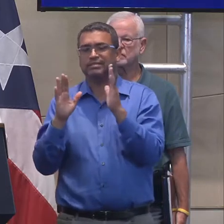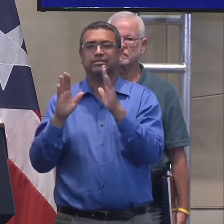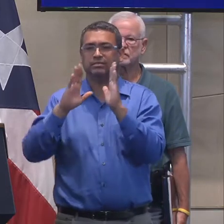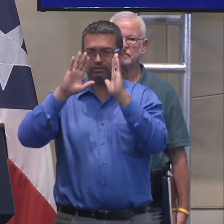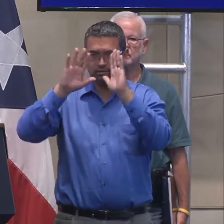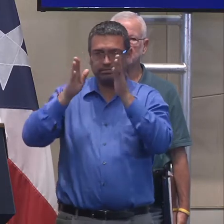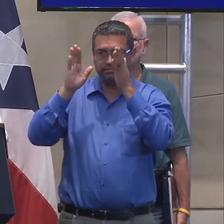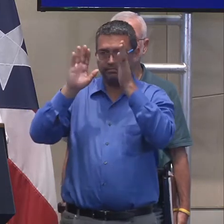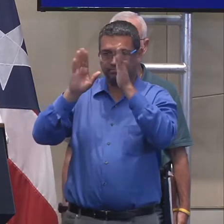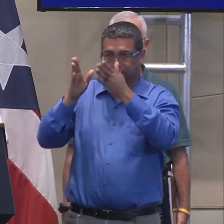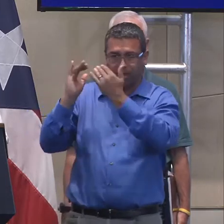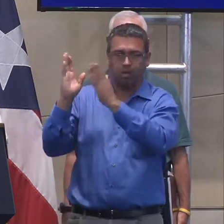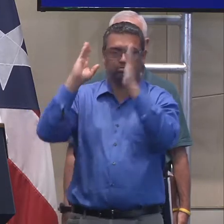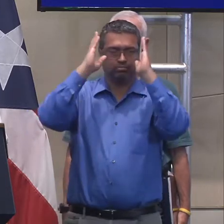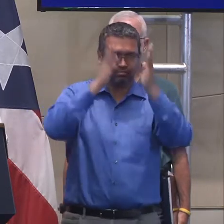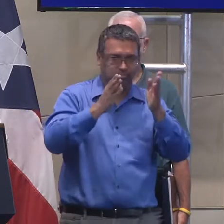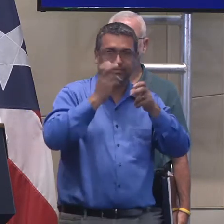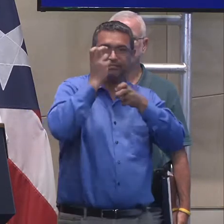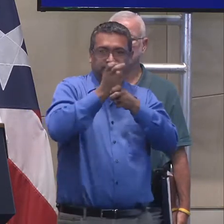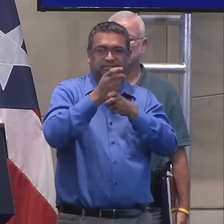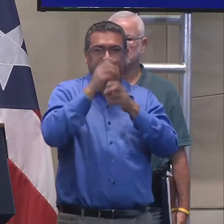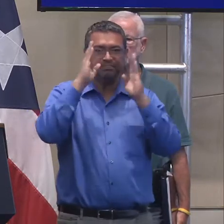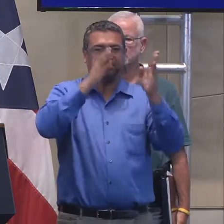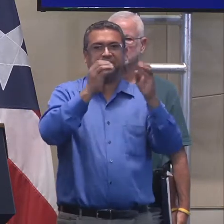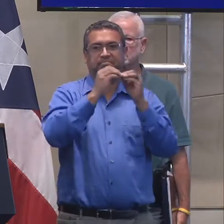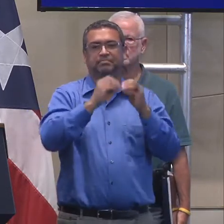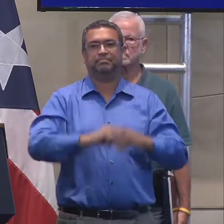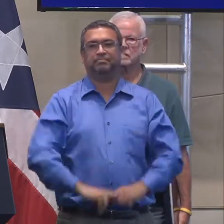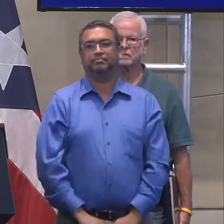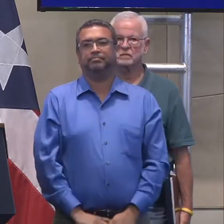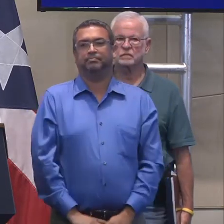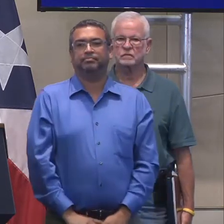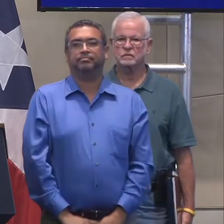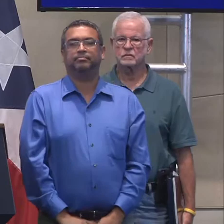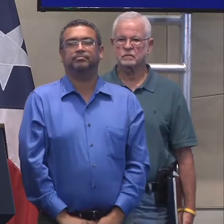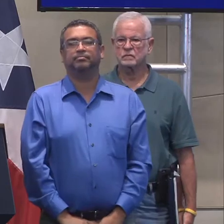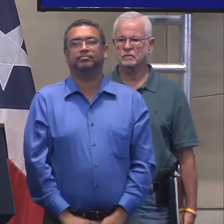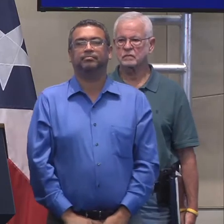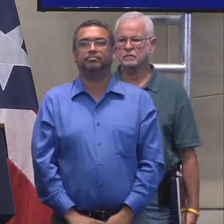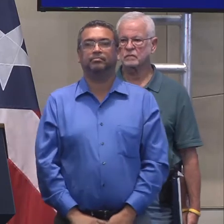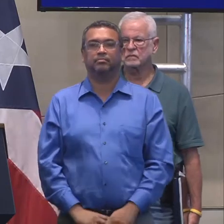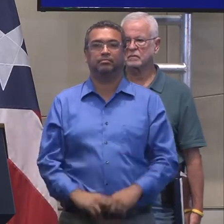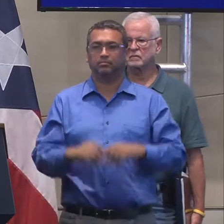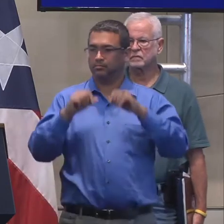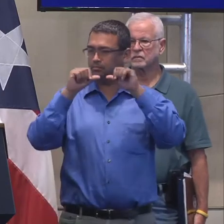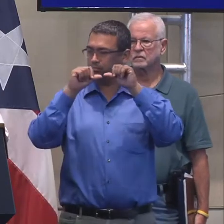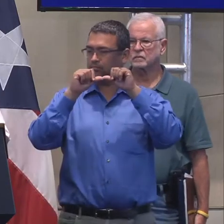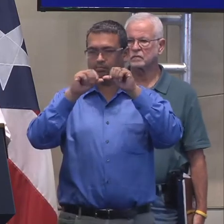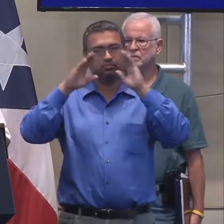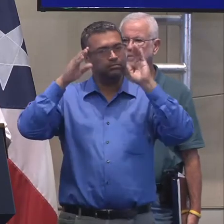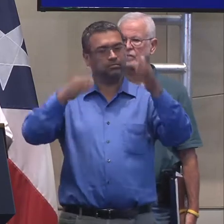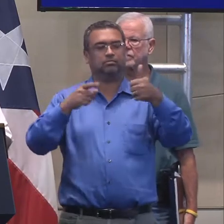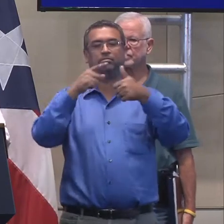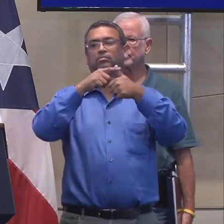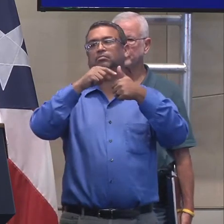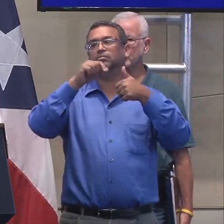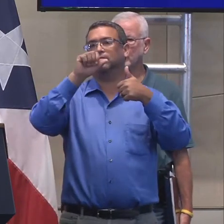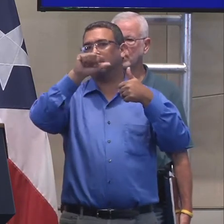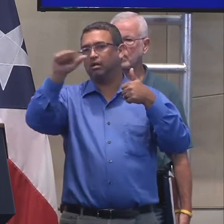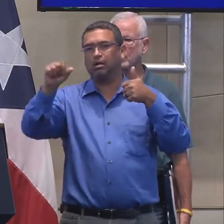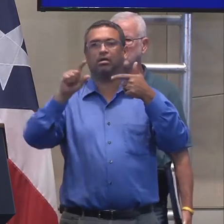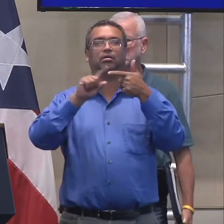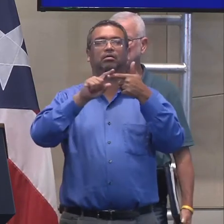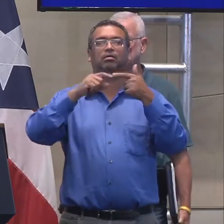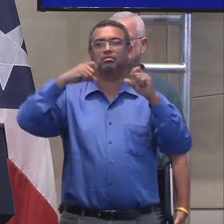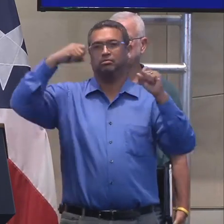cercana. Continuamos con el esfuerzo de aumentar las capacidades y restaurar acueductos, energía, telecomunicaciones